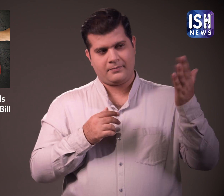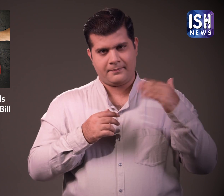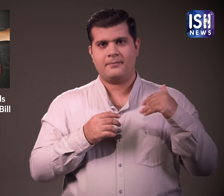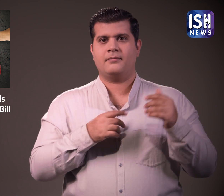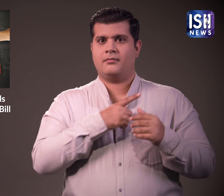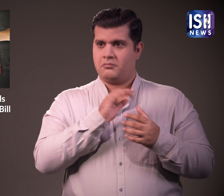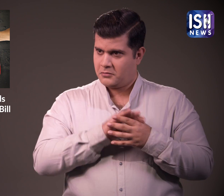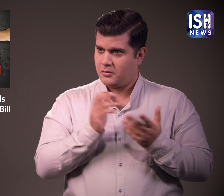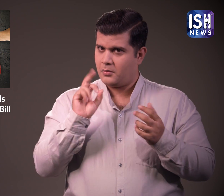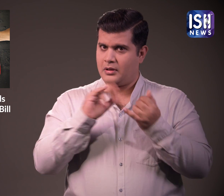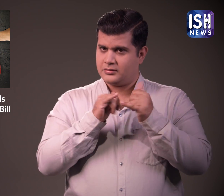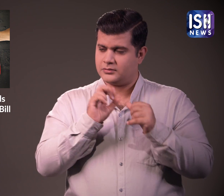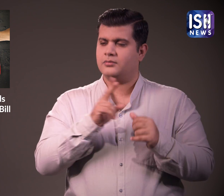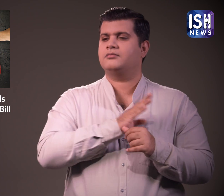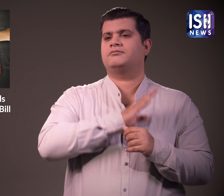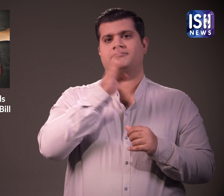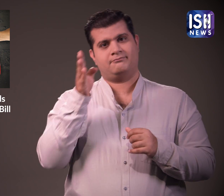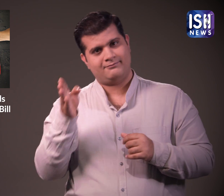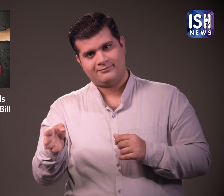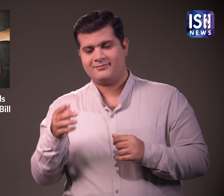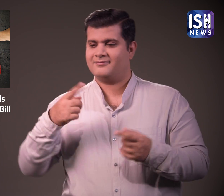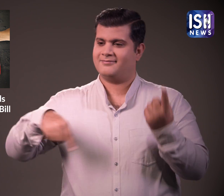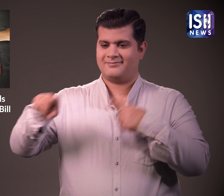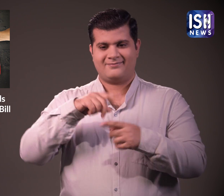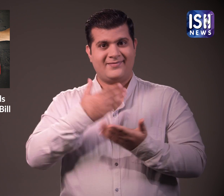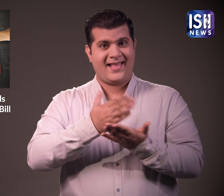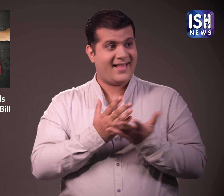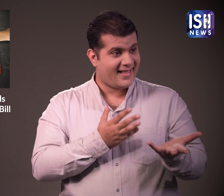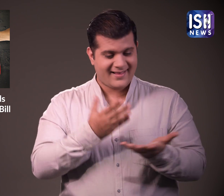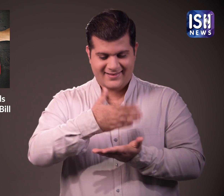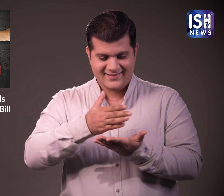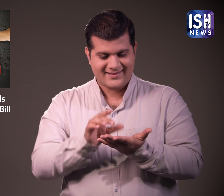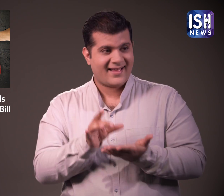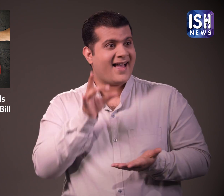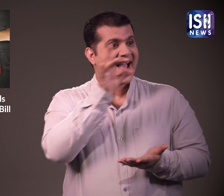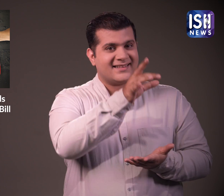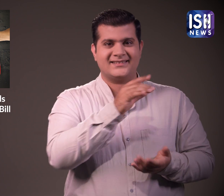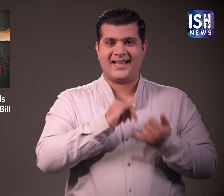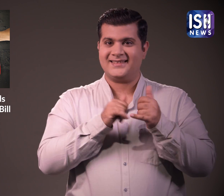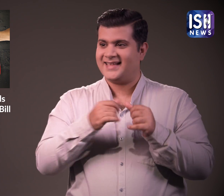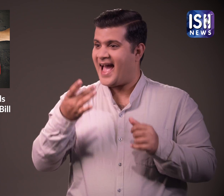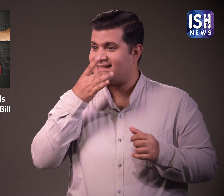किया केक खिलाने के बाद उस पर